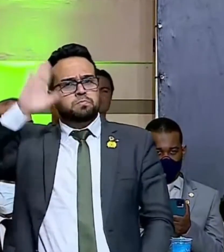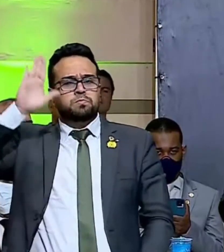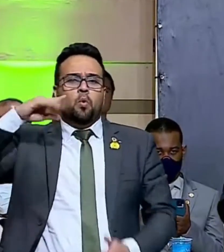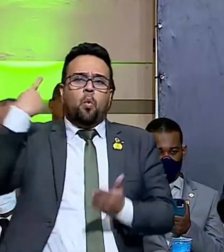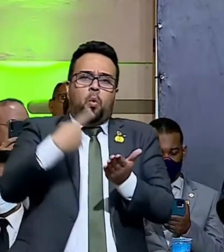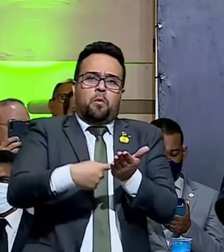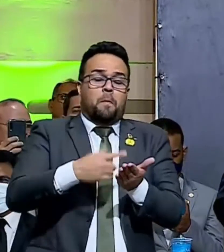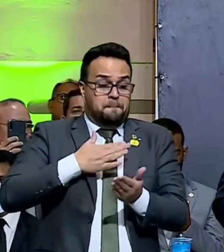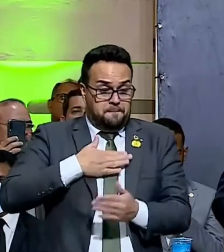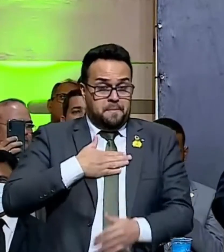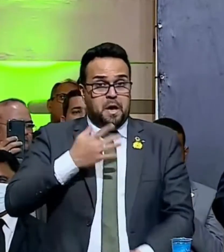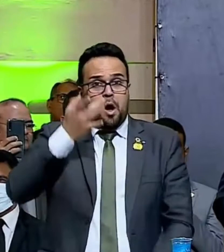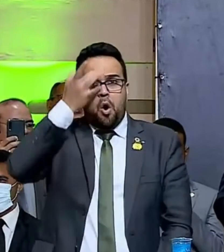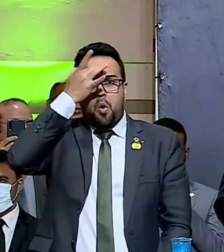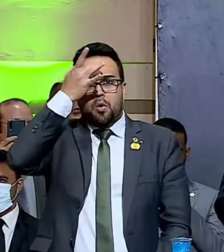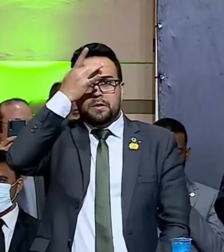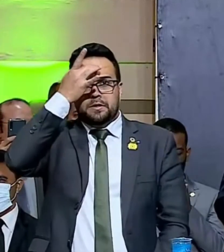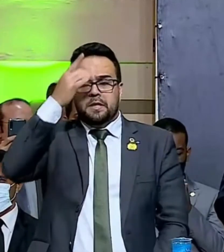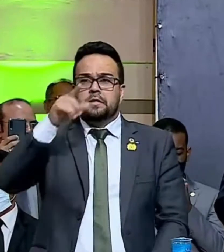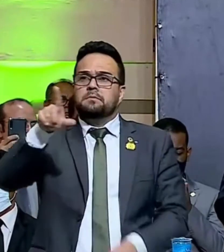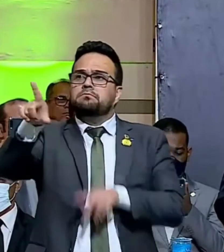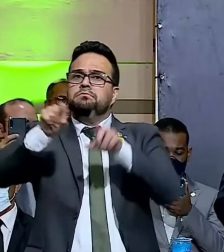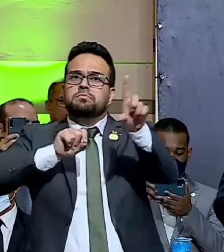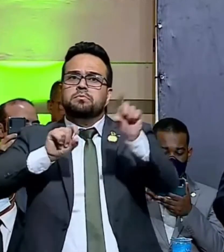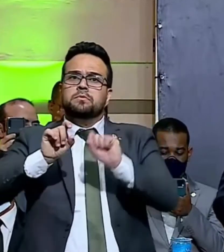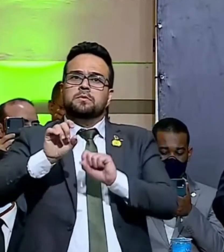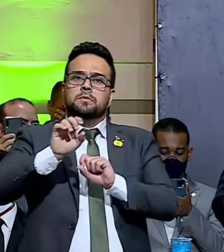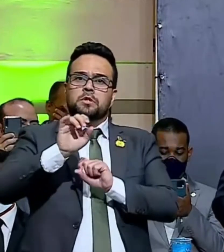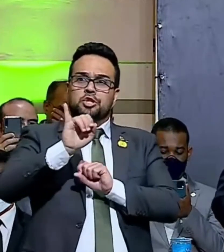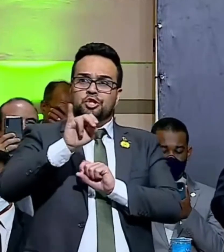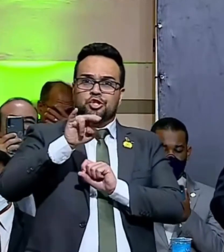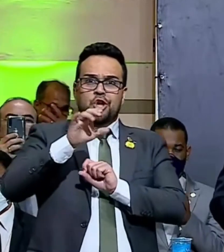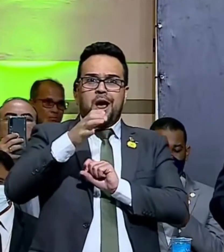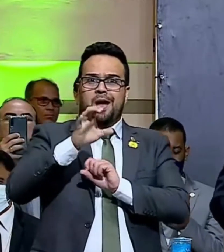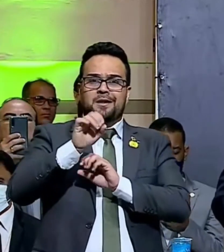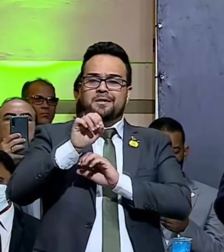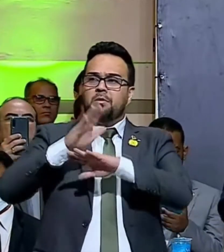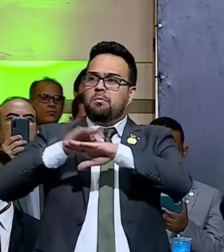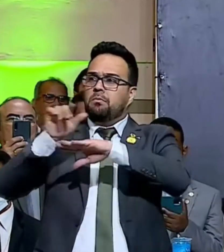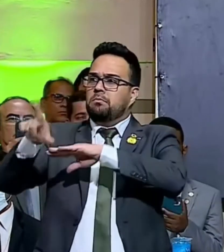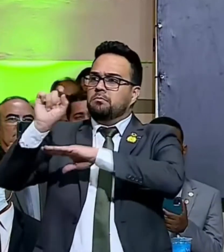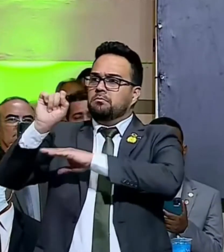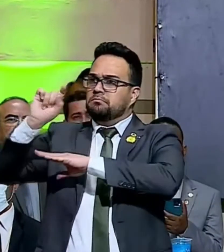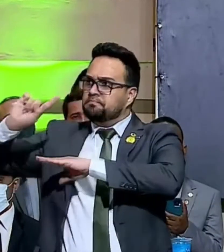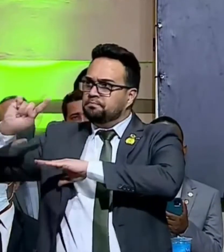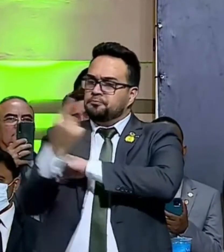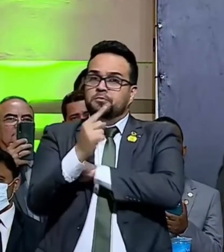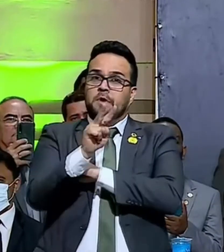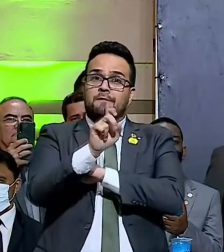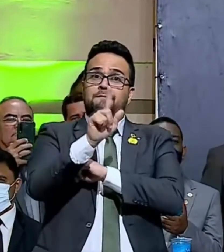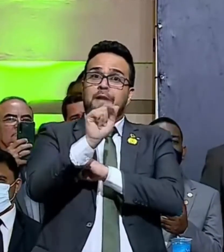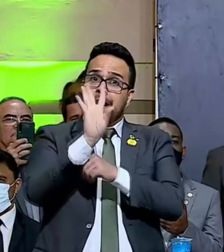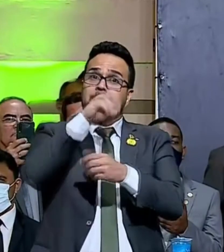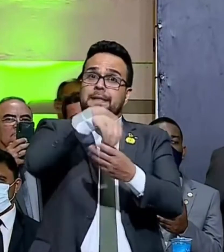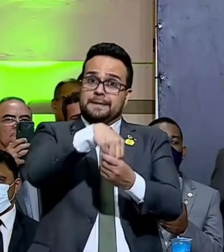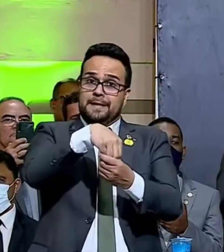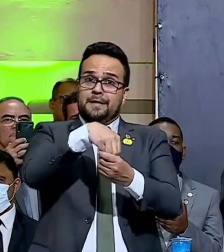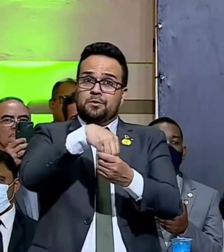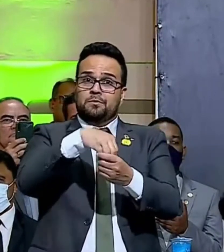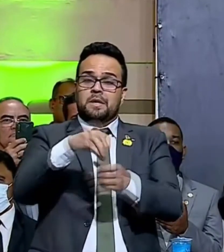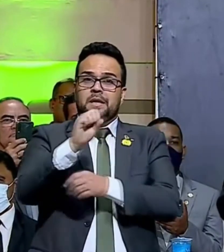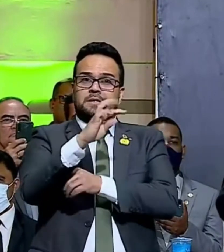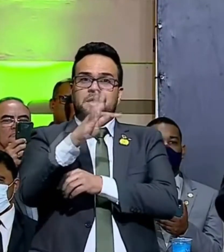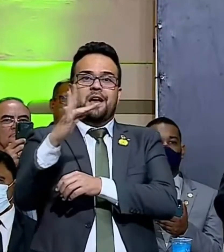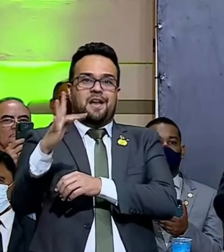consciência, indicar uma das duas vagas para o Supremo Tribunal Federal, um